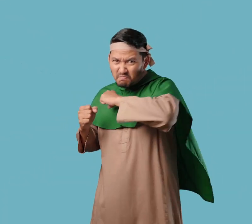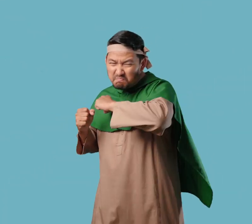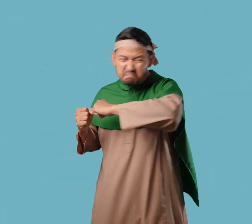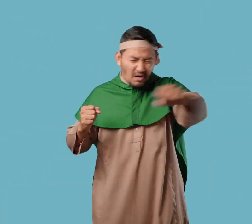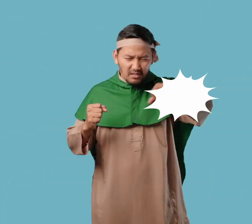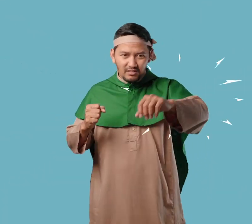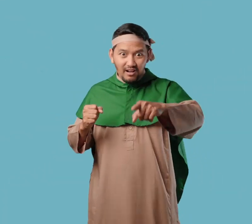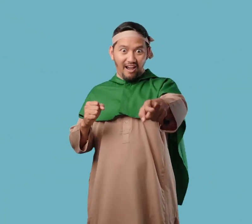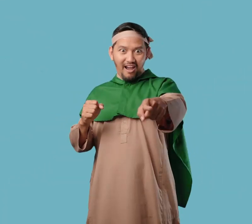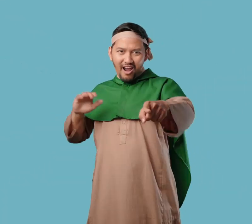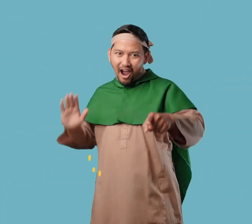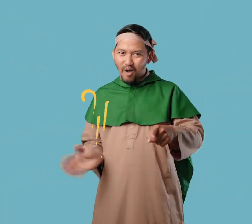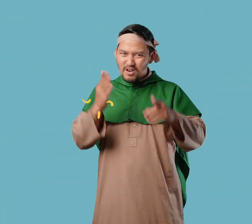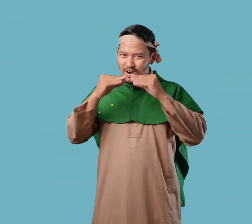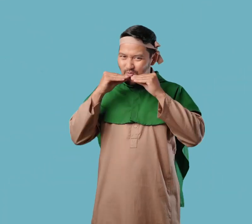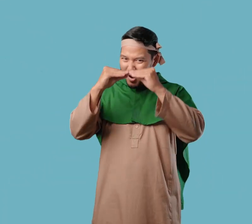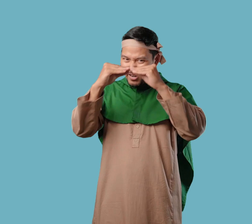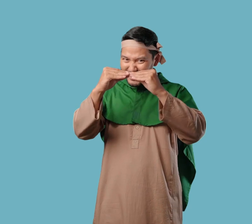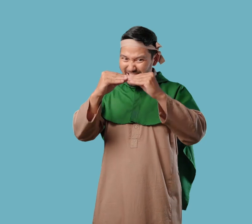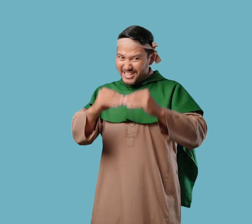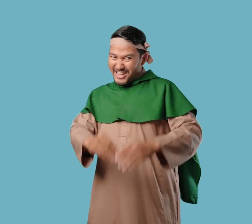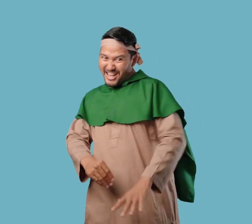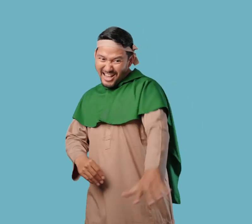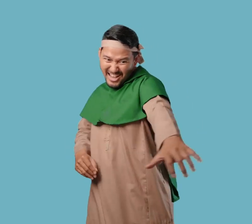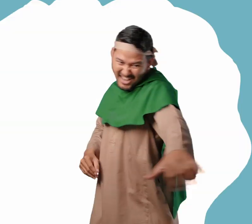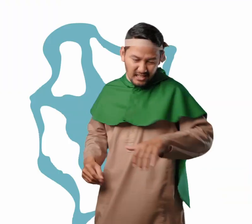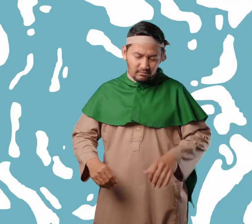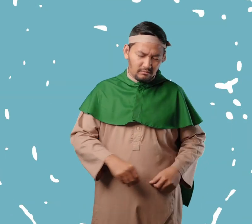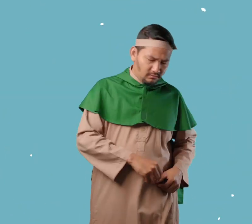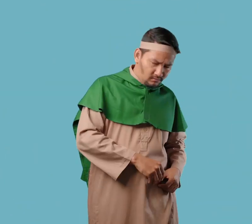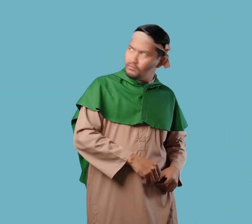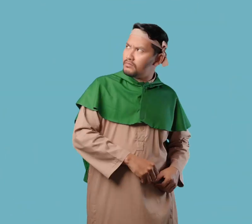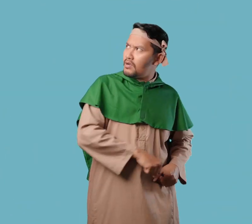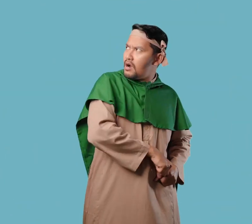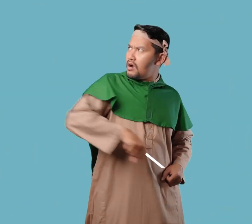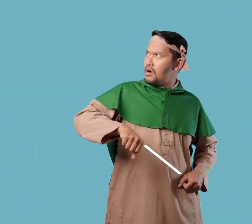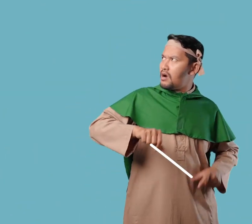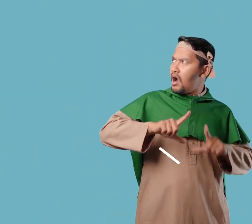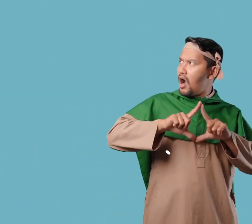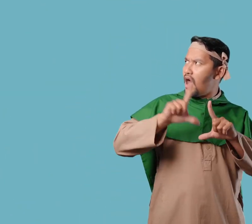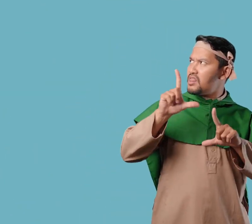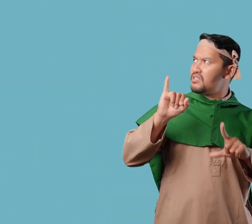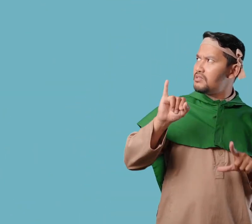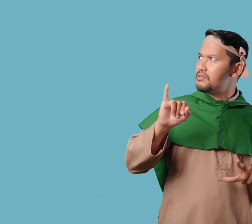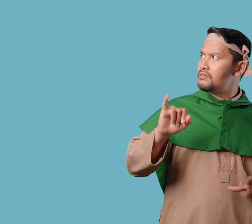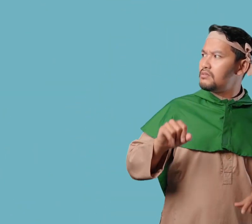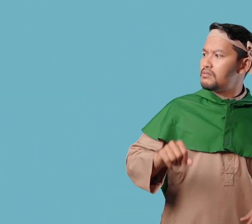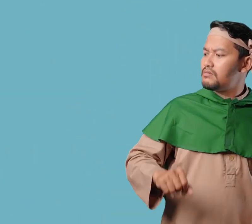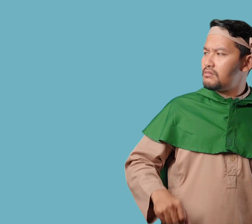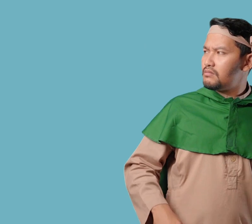dan hendak membunuhnya Ternyata mereka mendapati Ali bin Abi Talib yang ada di sana Lalu mereka